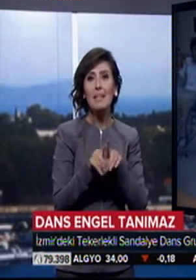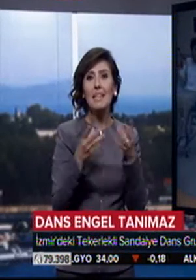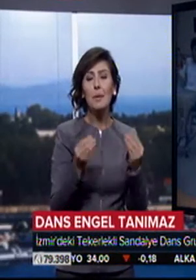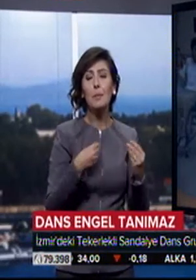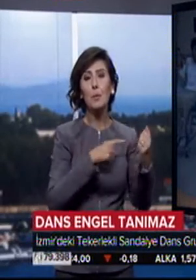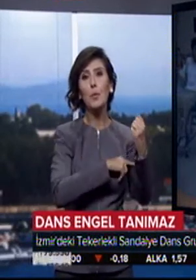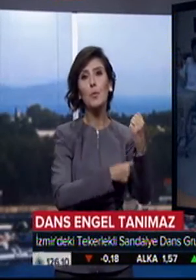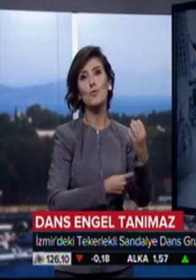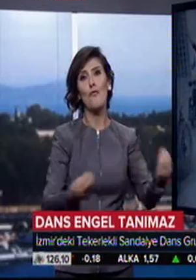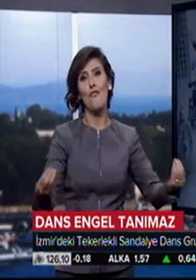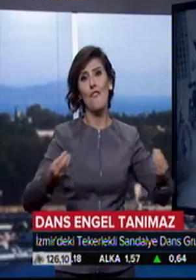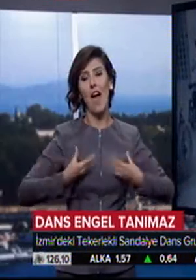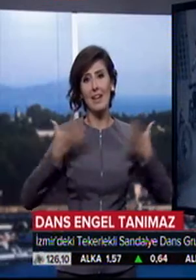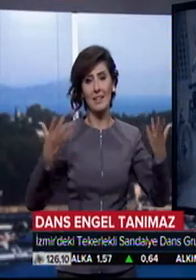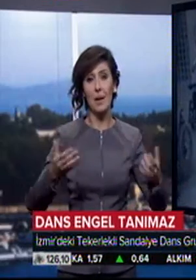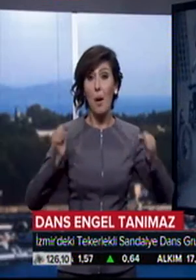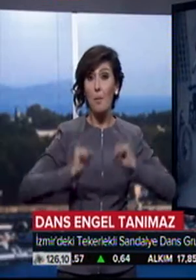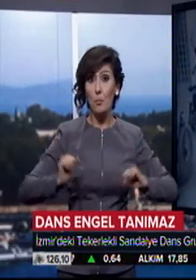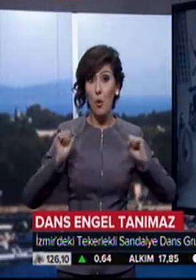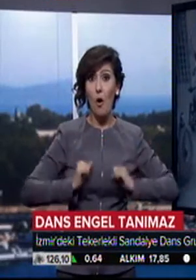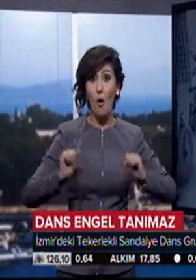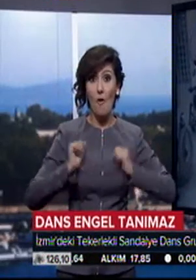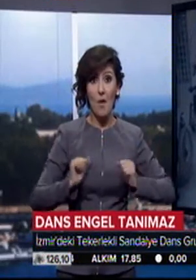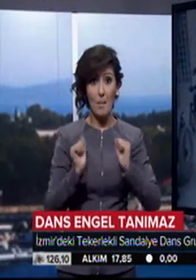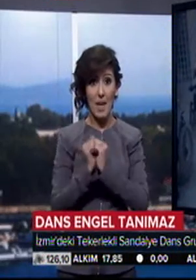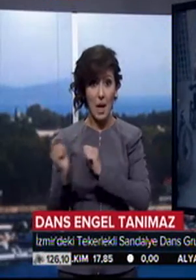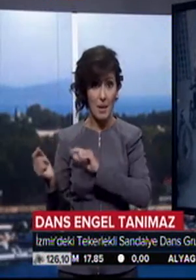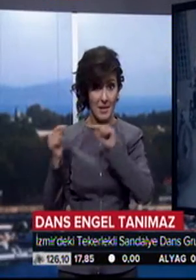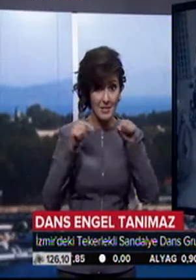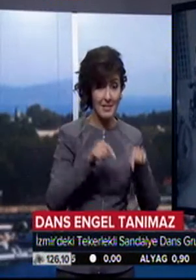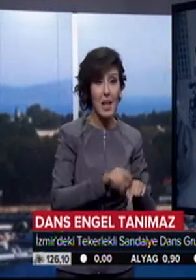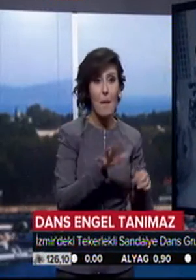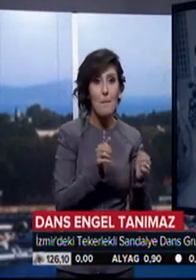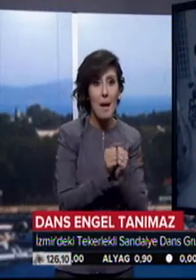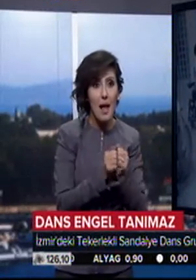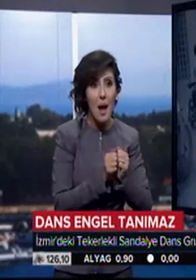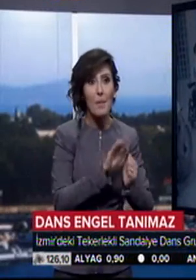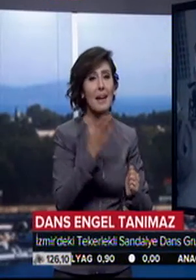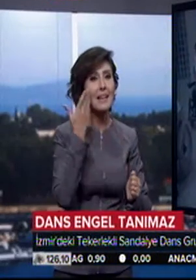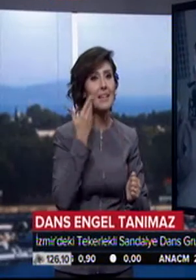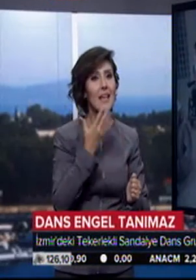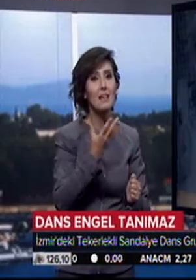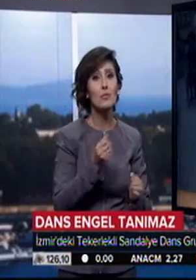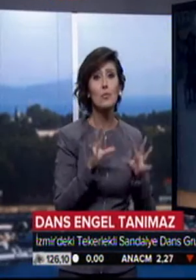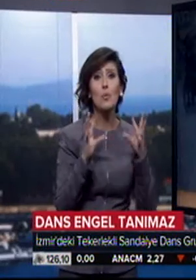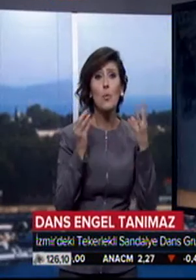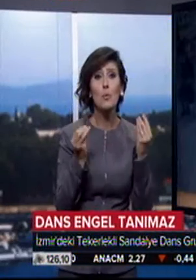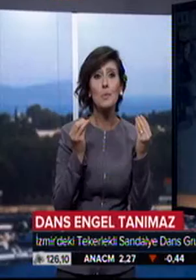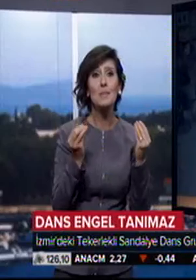bana çok büyük güç verdiler. Provalarına eşlik edenler de en az onlar kadar keyif alıyor. Çok güzeldi, çok güzel bir duyguydu.